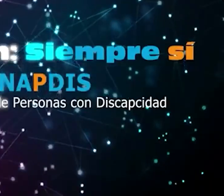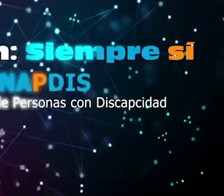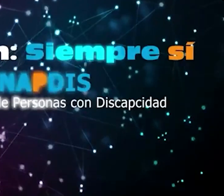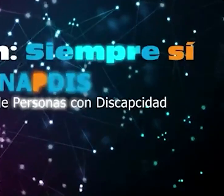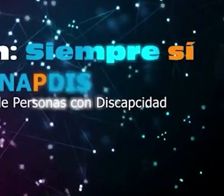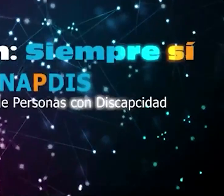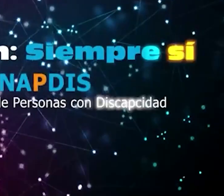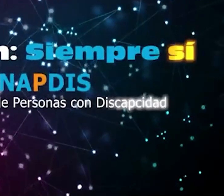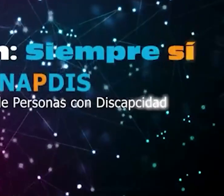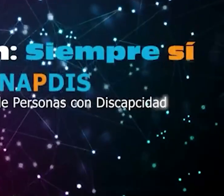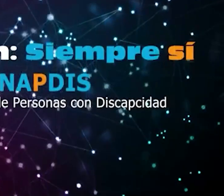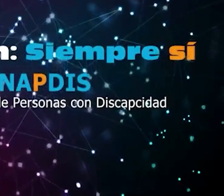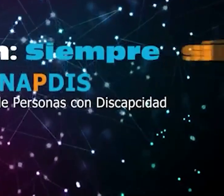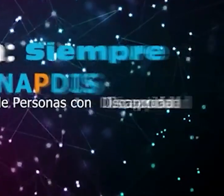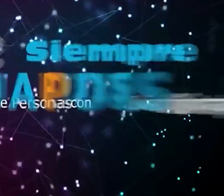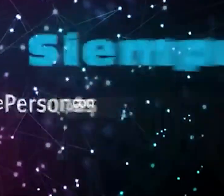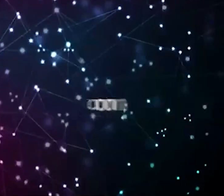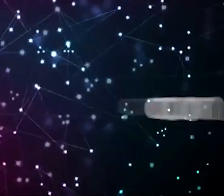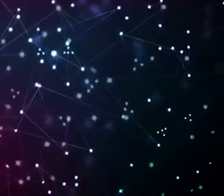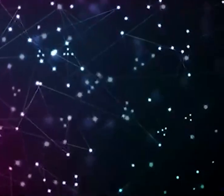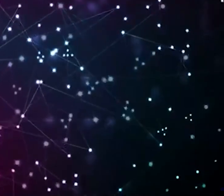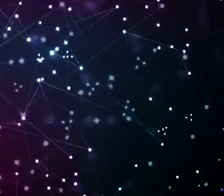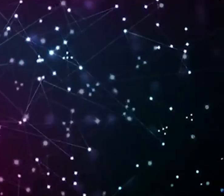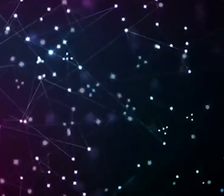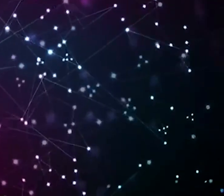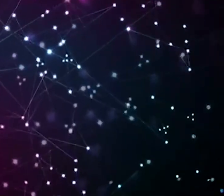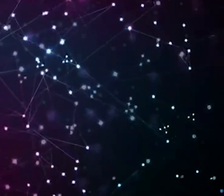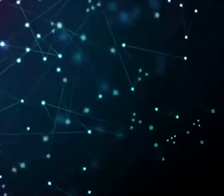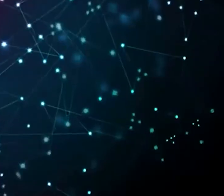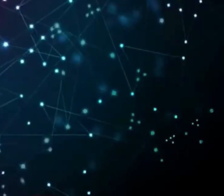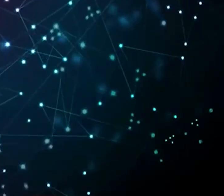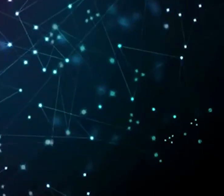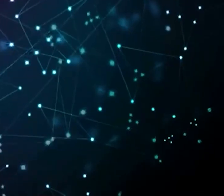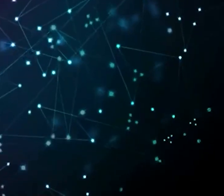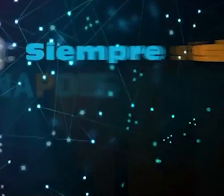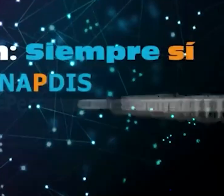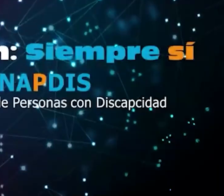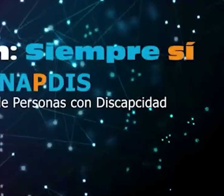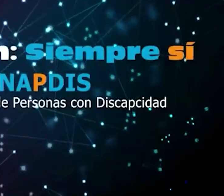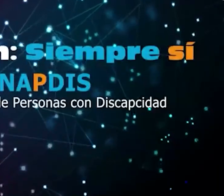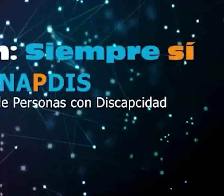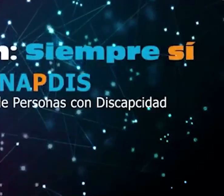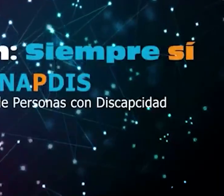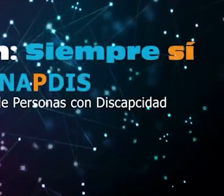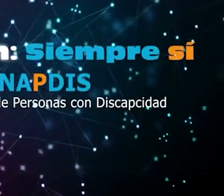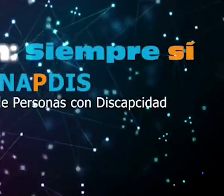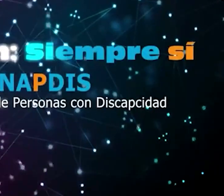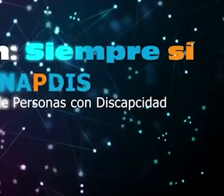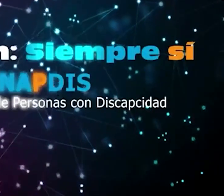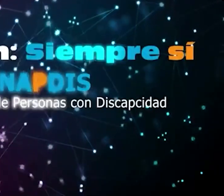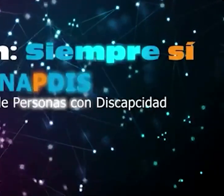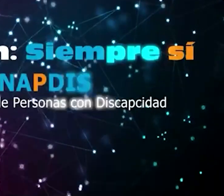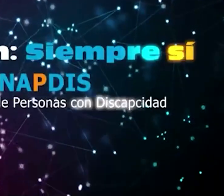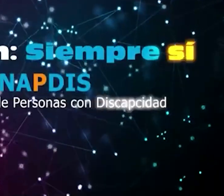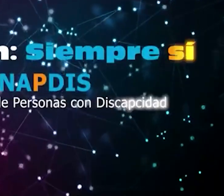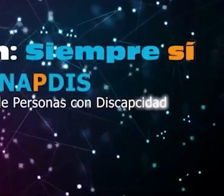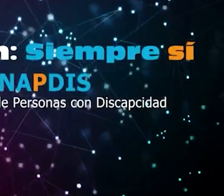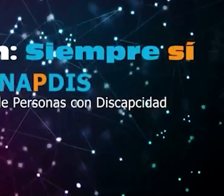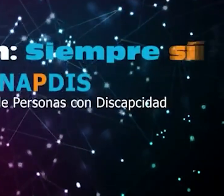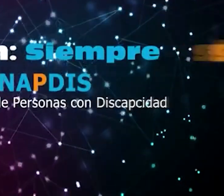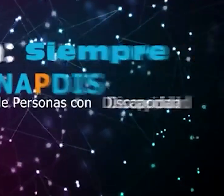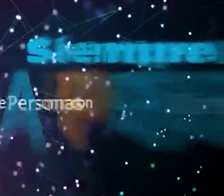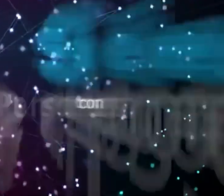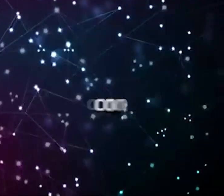Un cantón accesible Una municipalidad accesible Para todos Durante toda esta semana Se han llevado a cabo Una serie de actividades